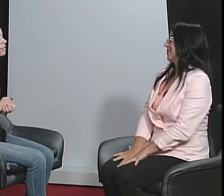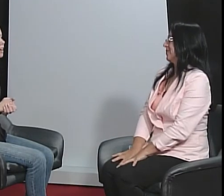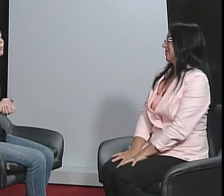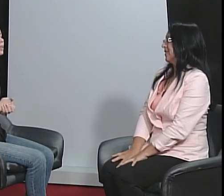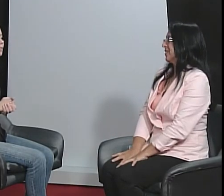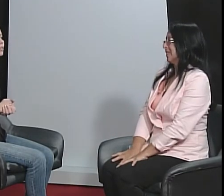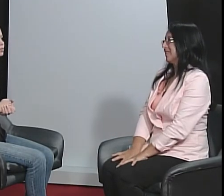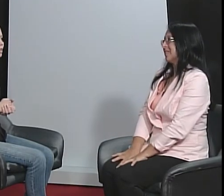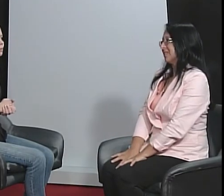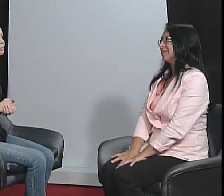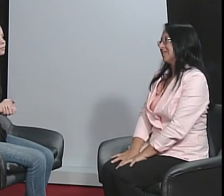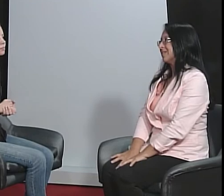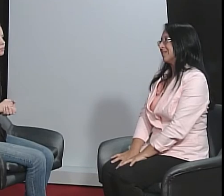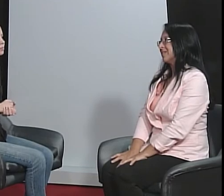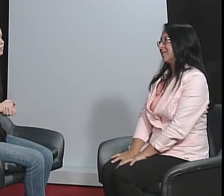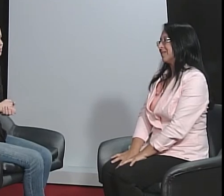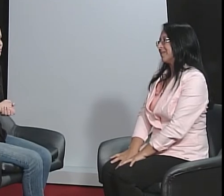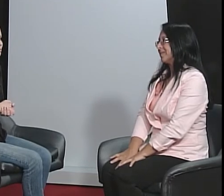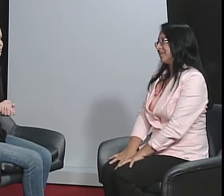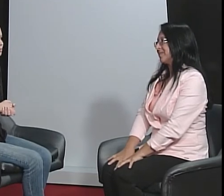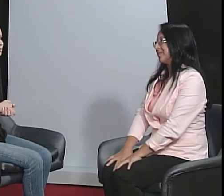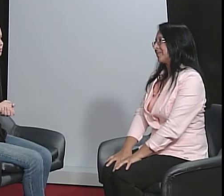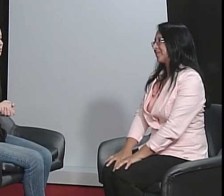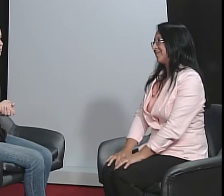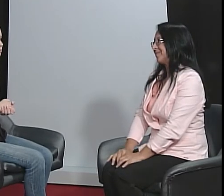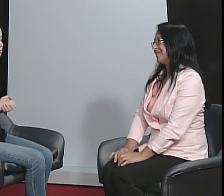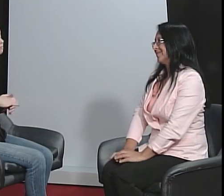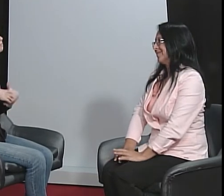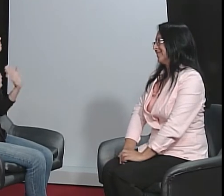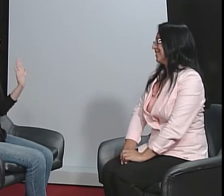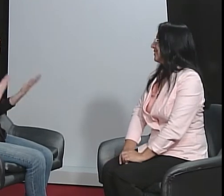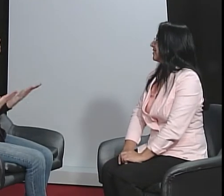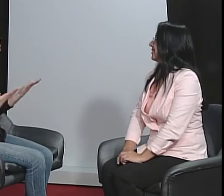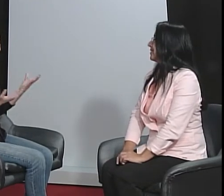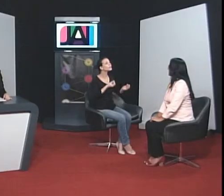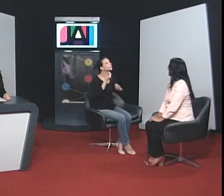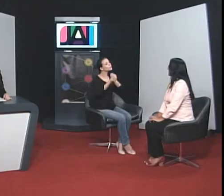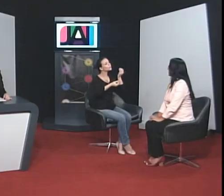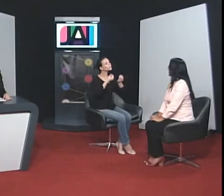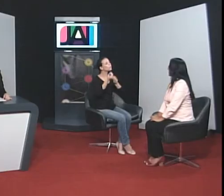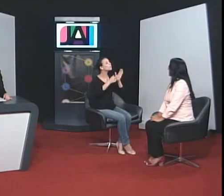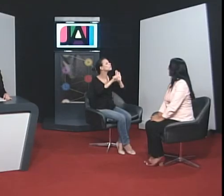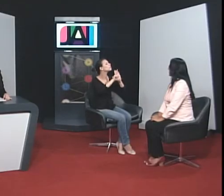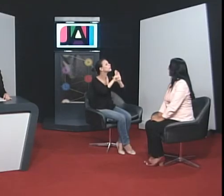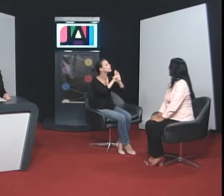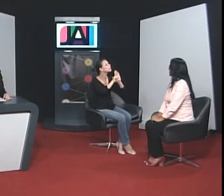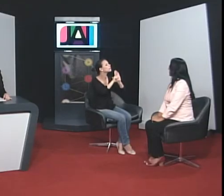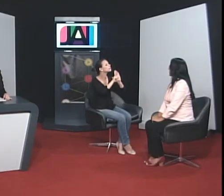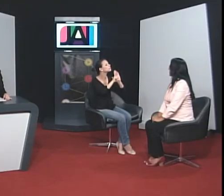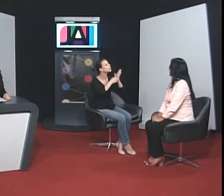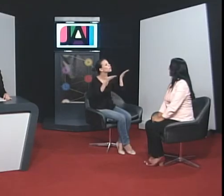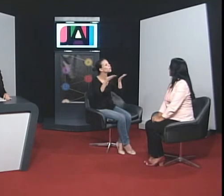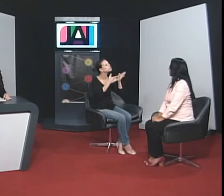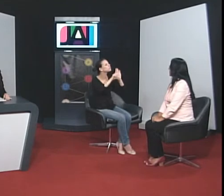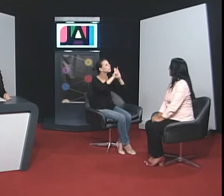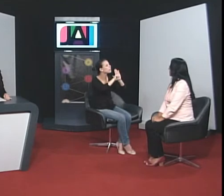vai aprendendo, né? E como que está a legislação com relação ao ensino das libras?